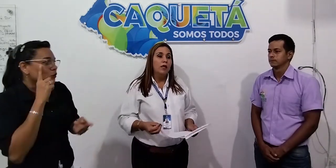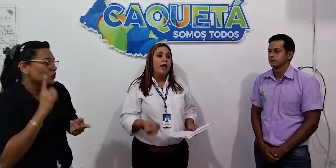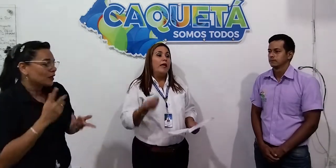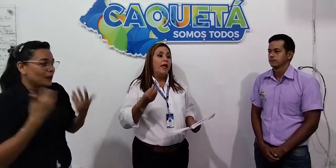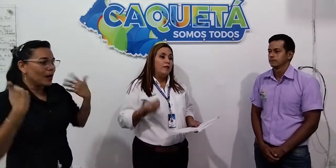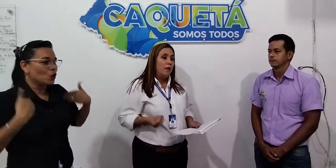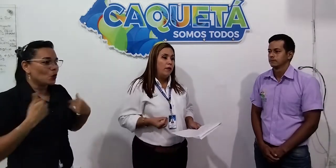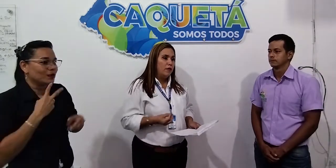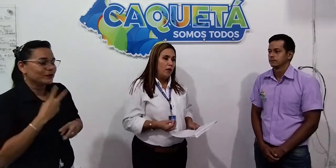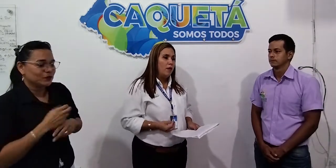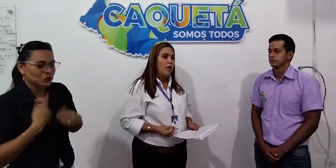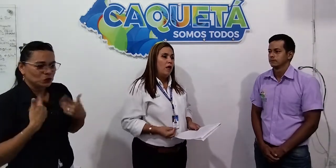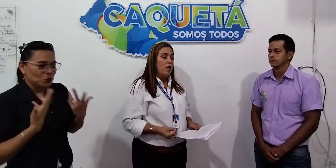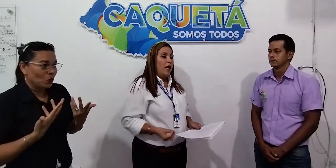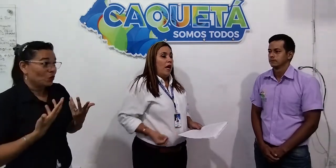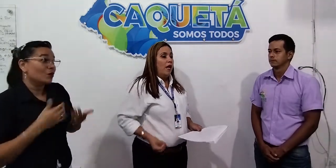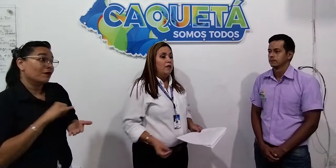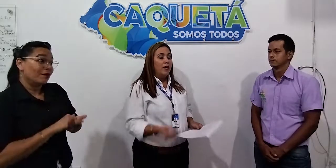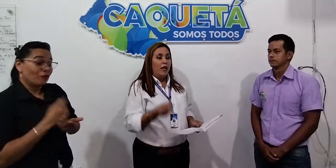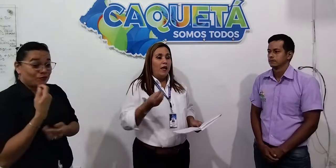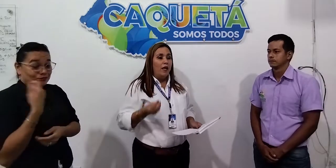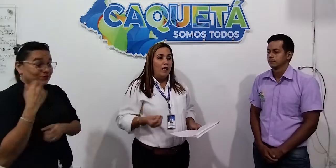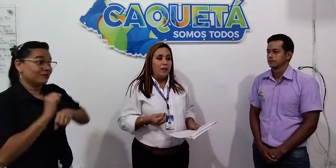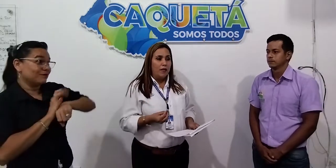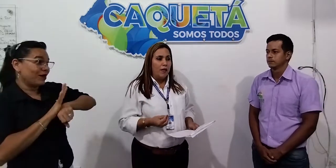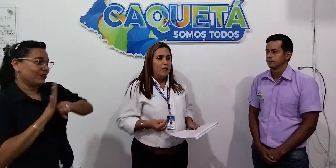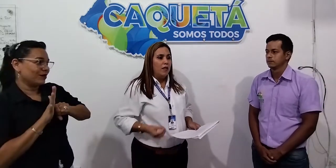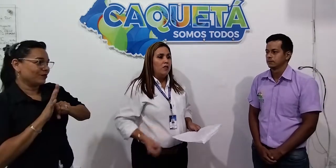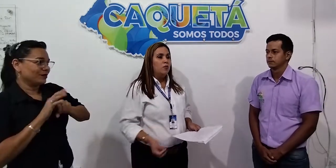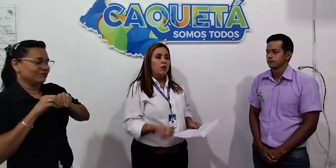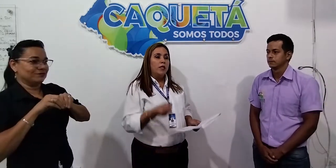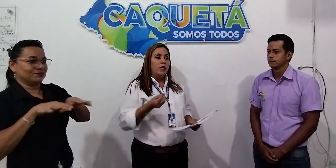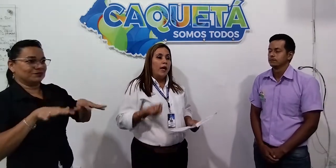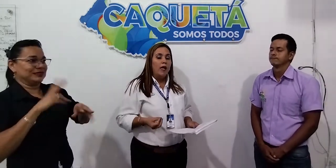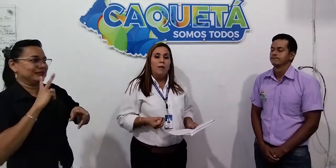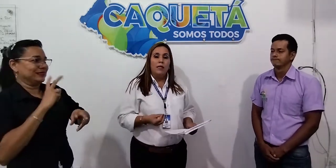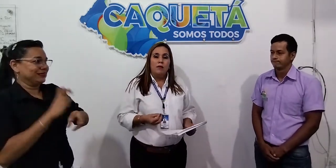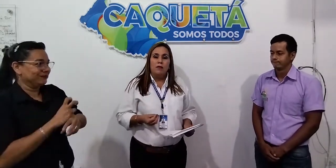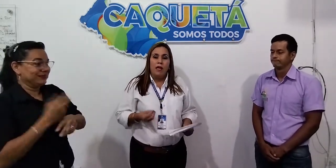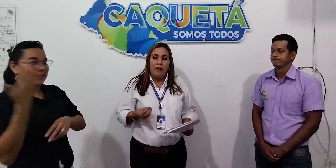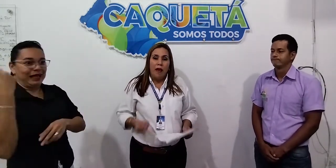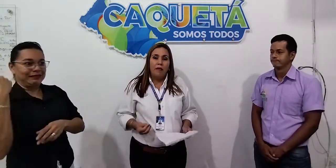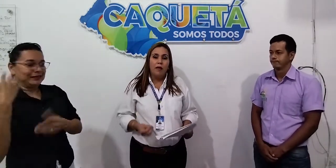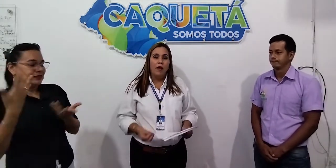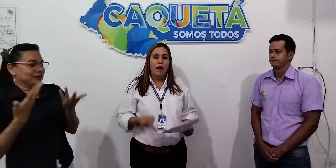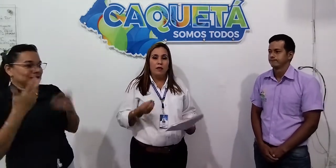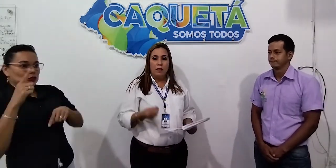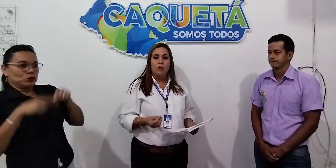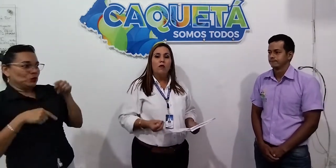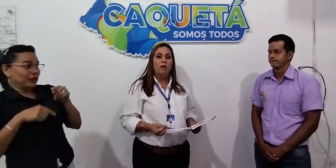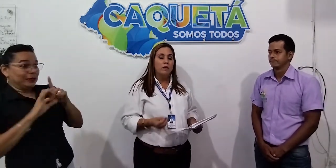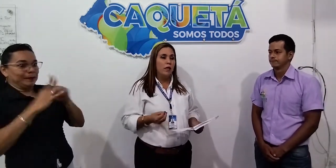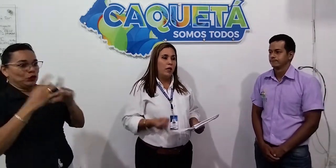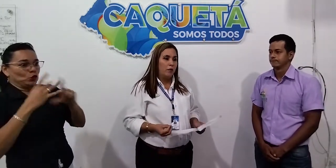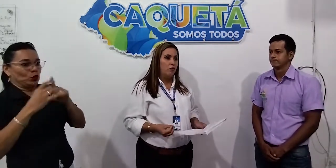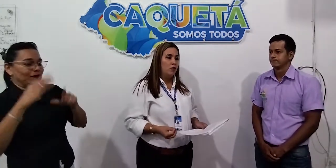esta pandemia, el llegar a la alternancia después de cada presencialidad ha sido de retos.